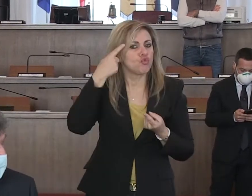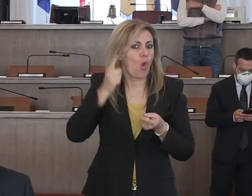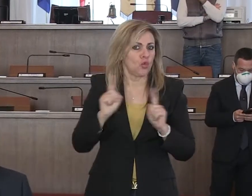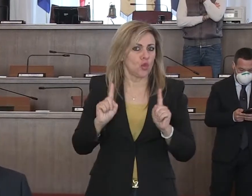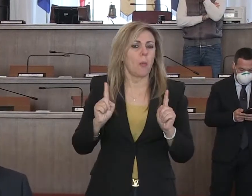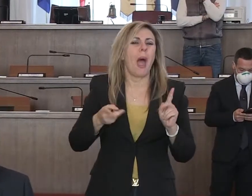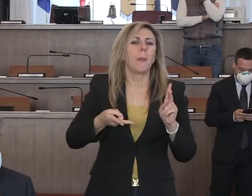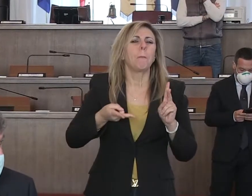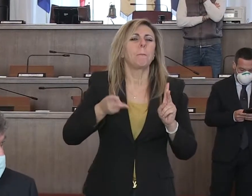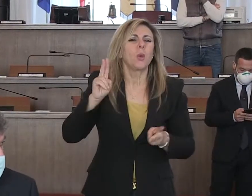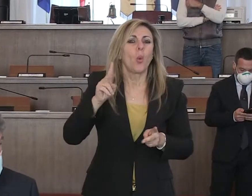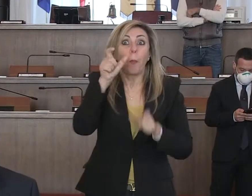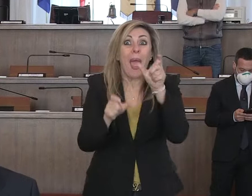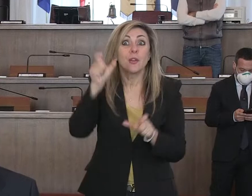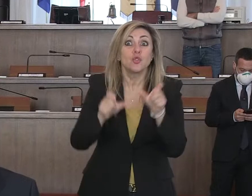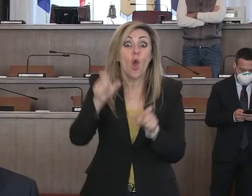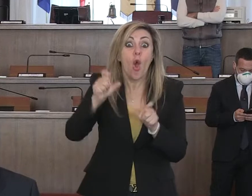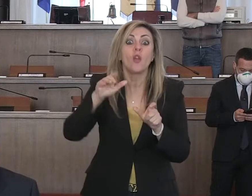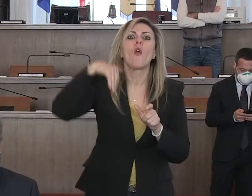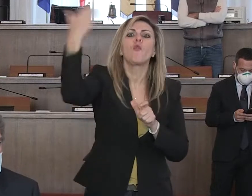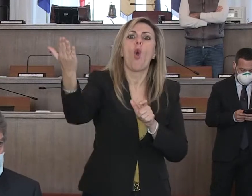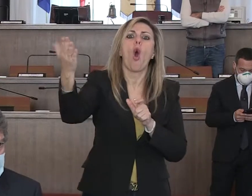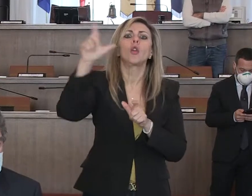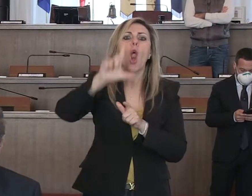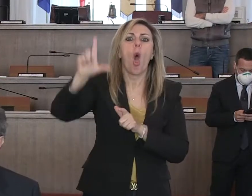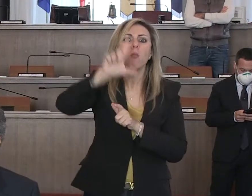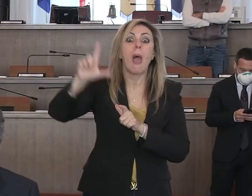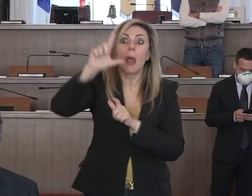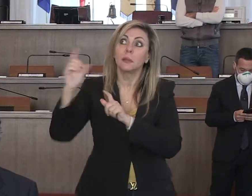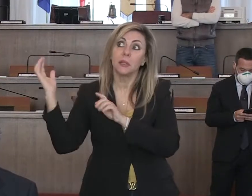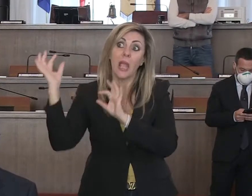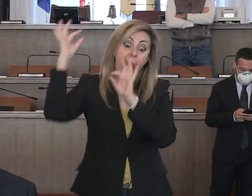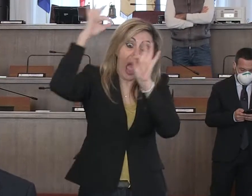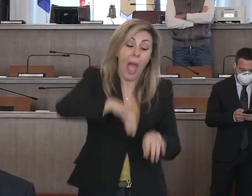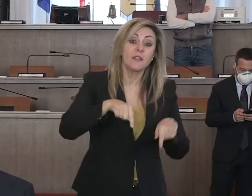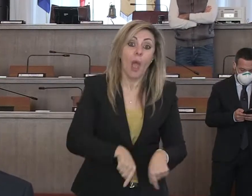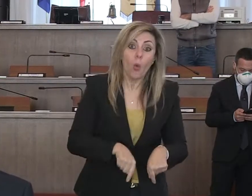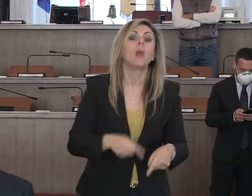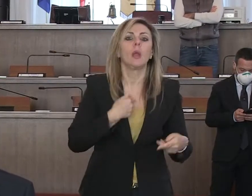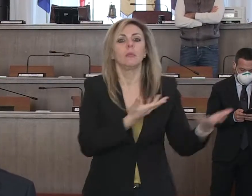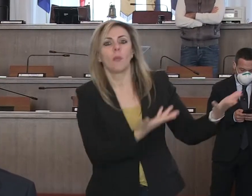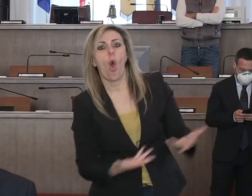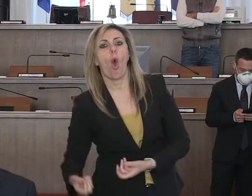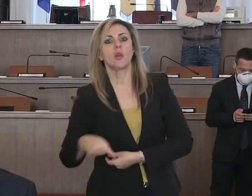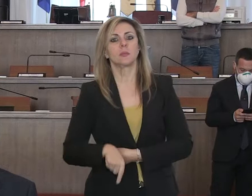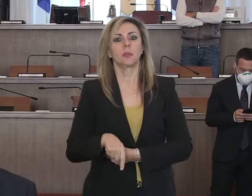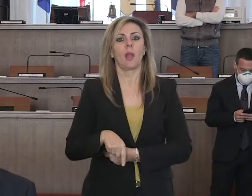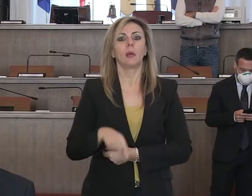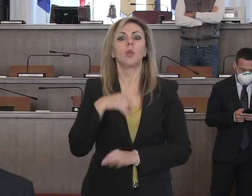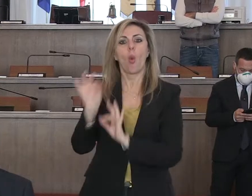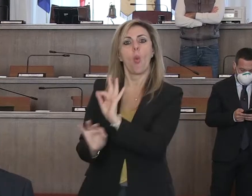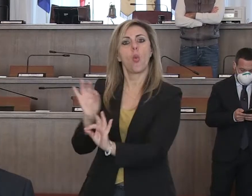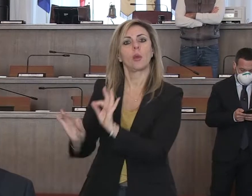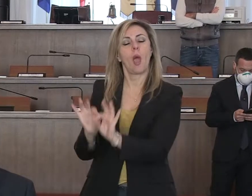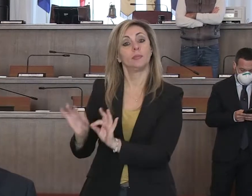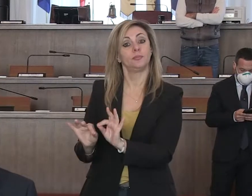qualche paziente proveniente dalla Lombardia, flagellata da questa peste del secolo, che hanno trovato